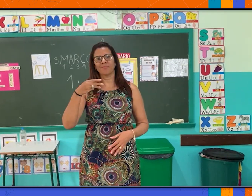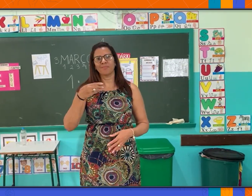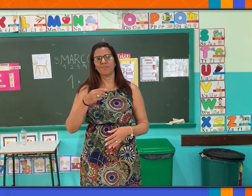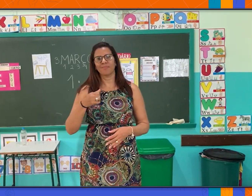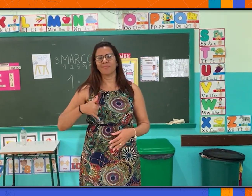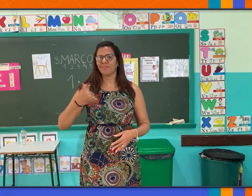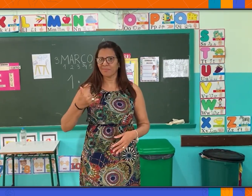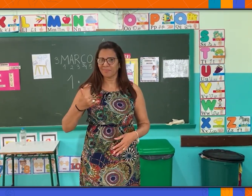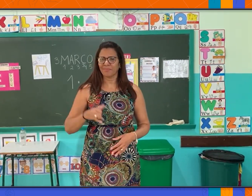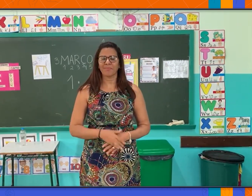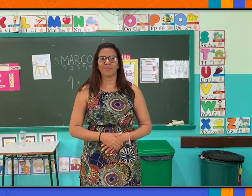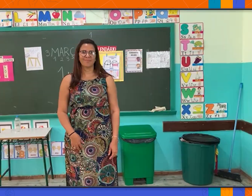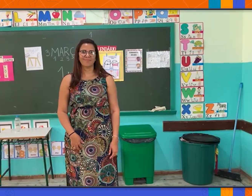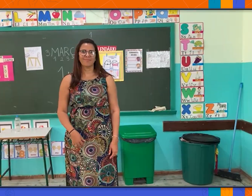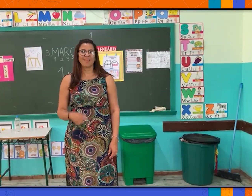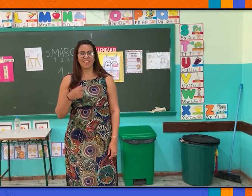de três, quatro anos de idade.